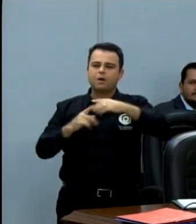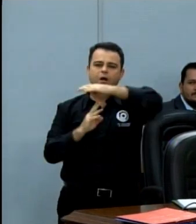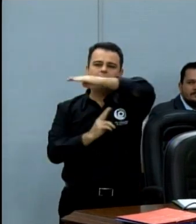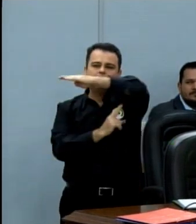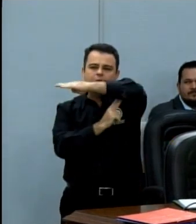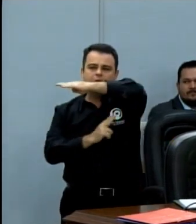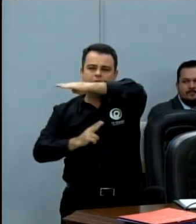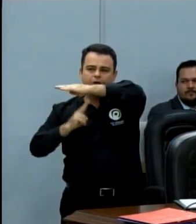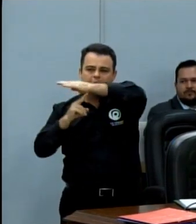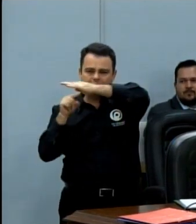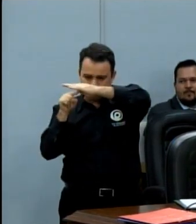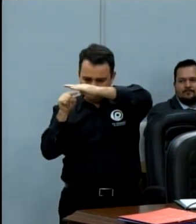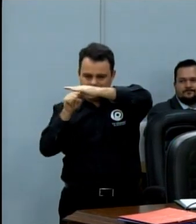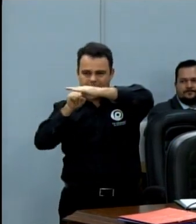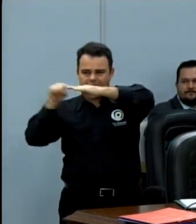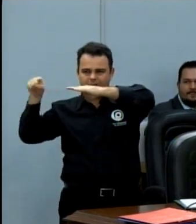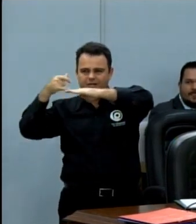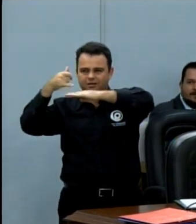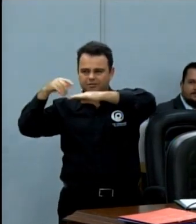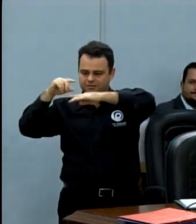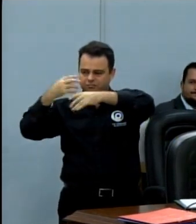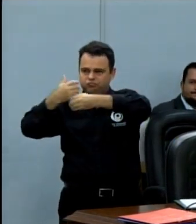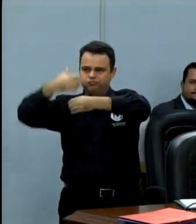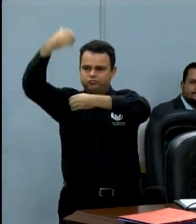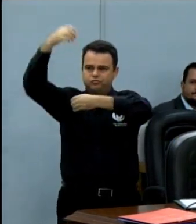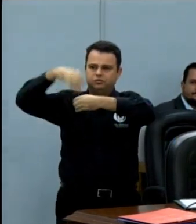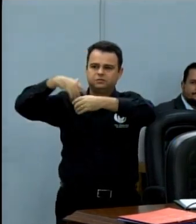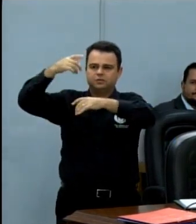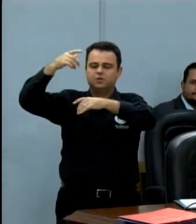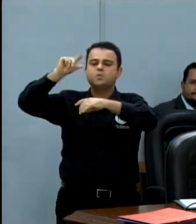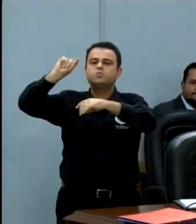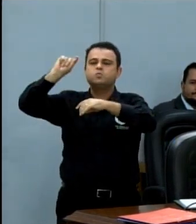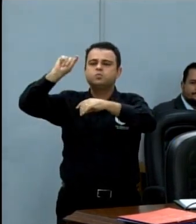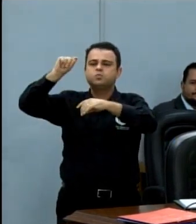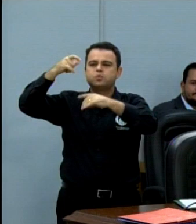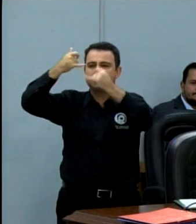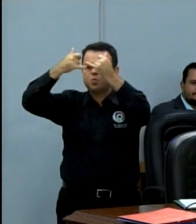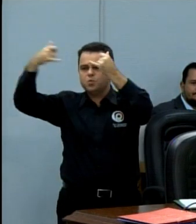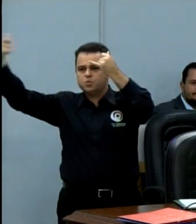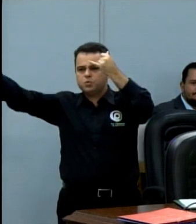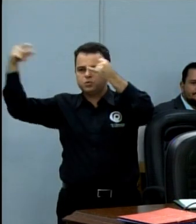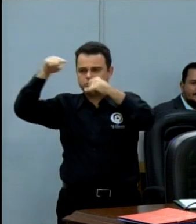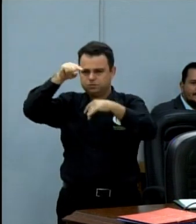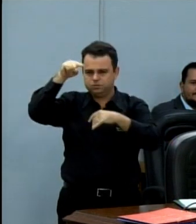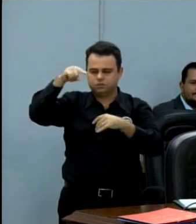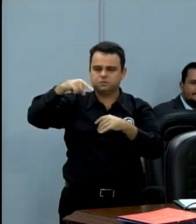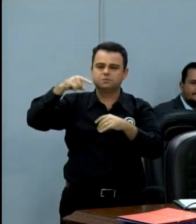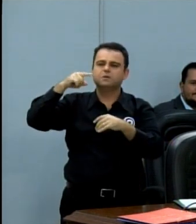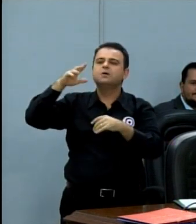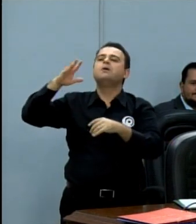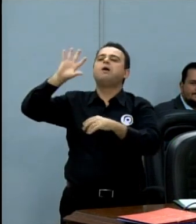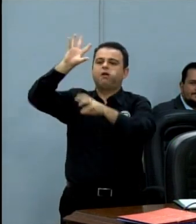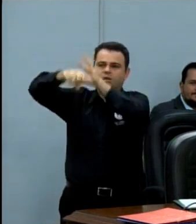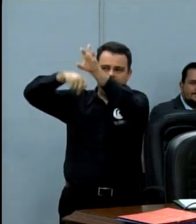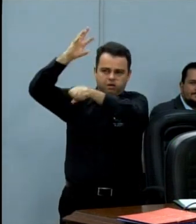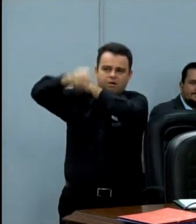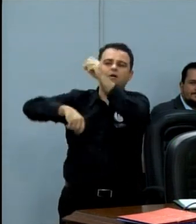Landa Bassetti. Logo que tem aquela alça que dá acesso à Avenida Domingos Falavina, eu gostaria de já fazer um pedido